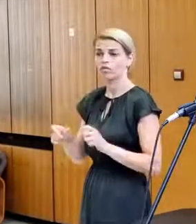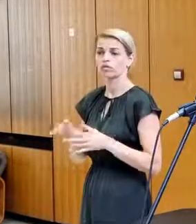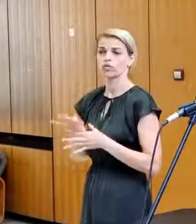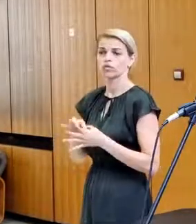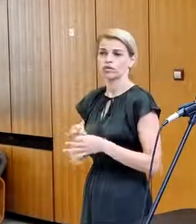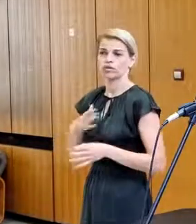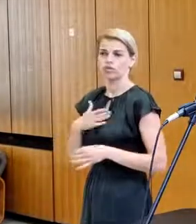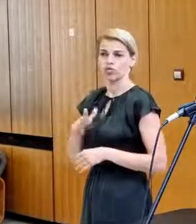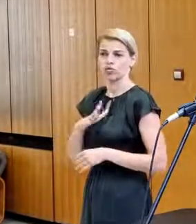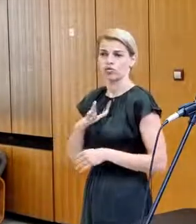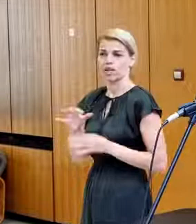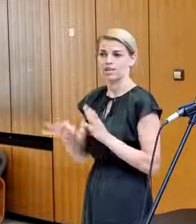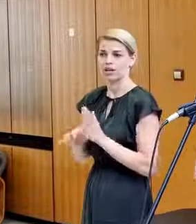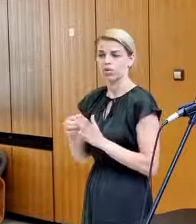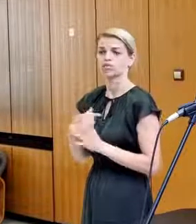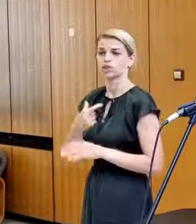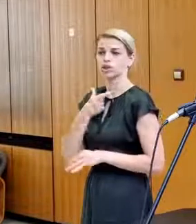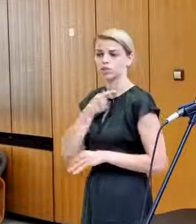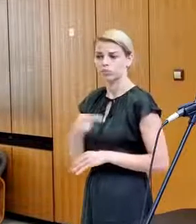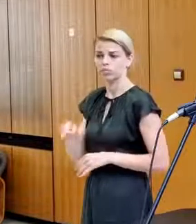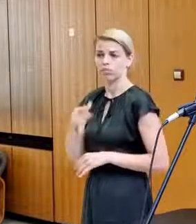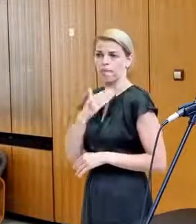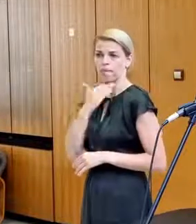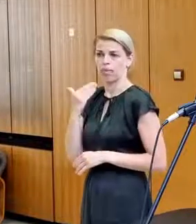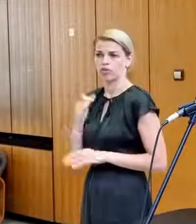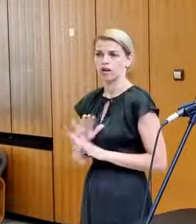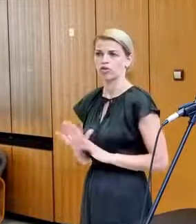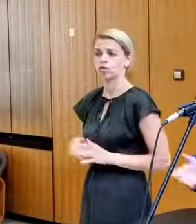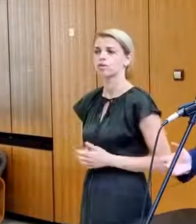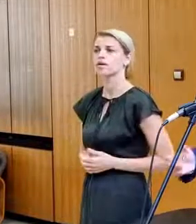vývoji bezpečnosti situácie súhlasíme a je to postačujúce.